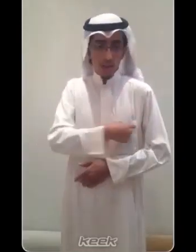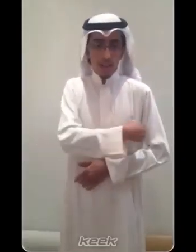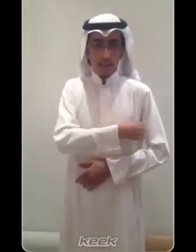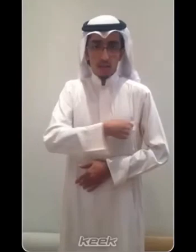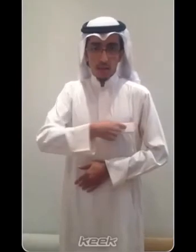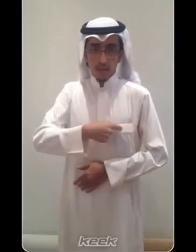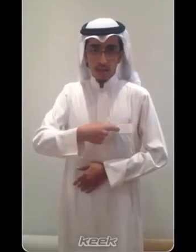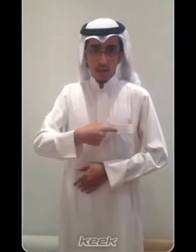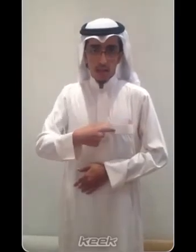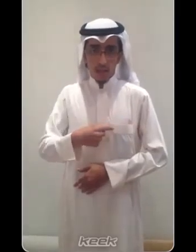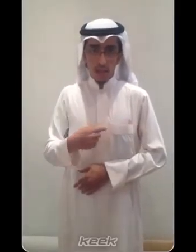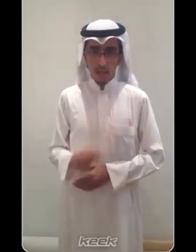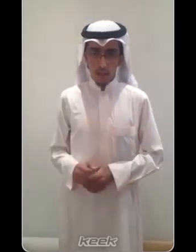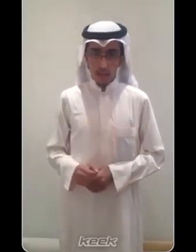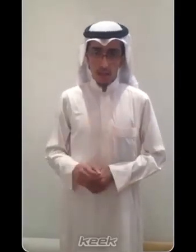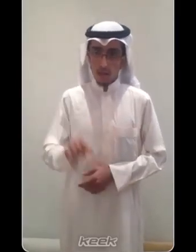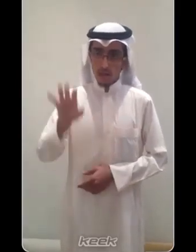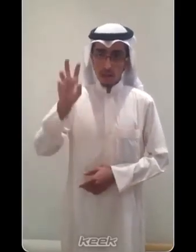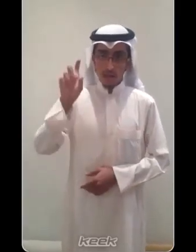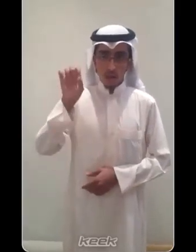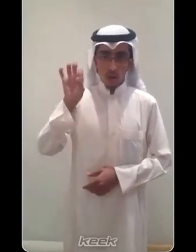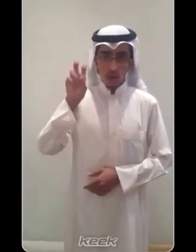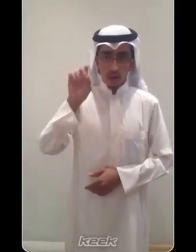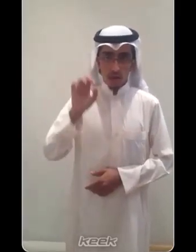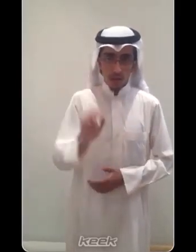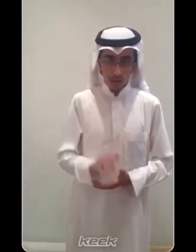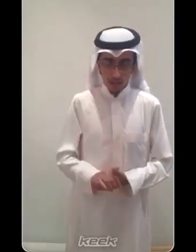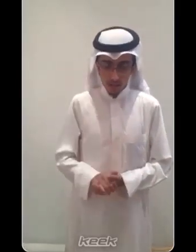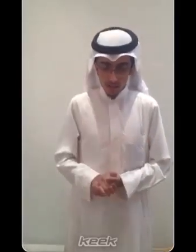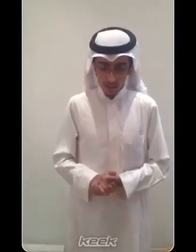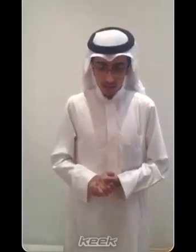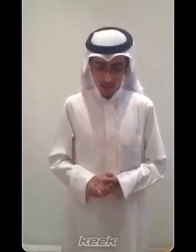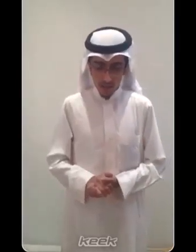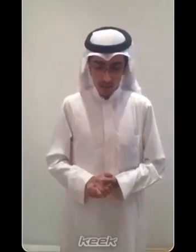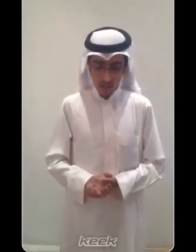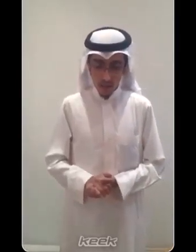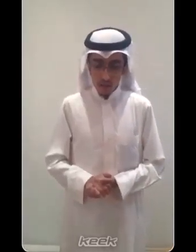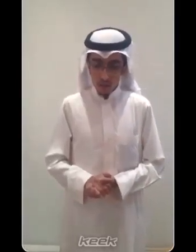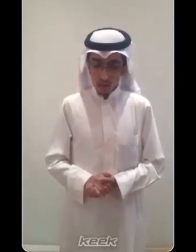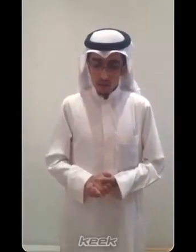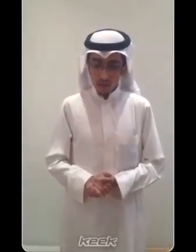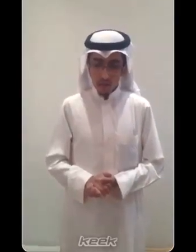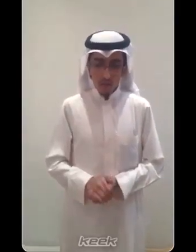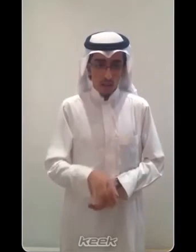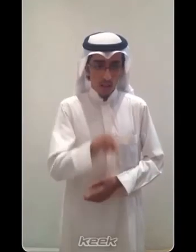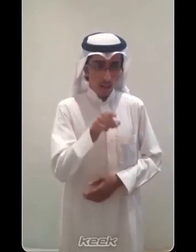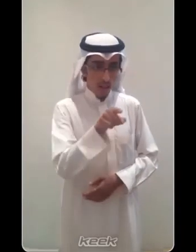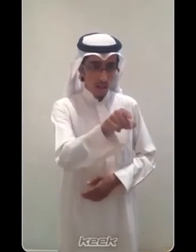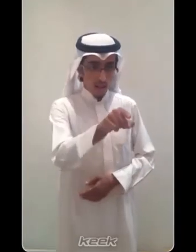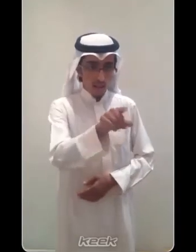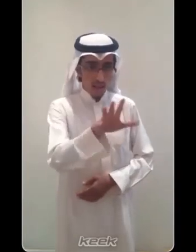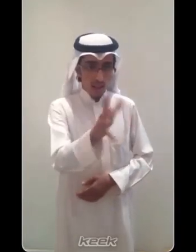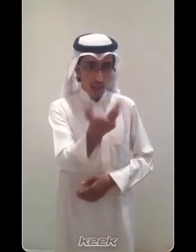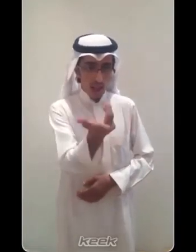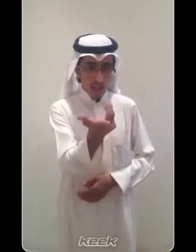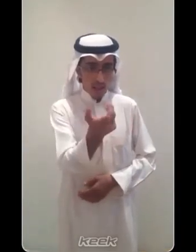اسمي ثم تبدأ في الحروف الأبجدية ثم أنت إيش